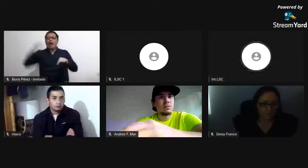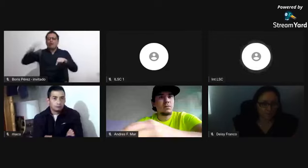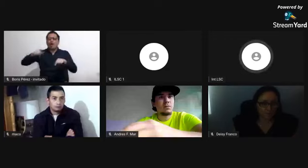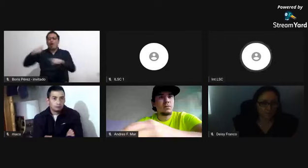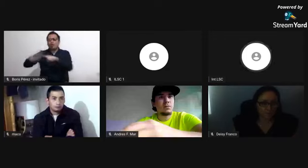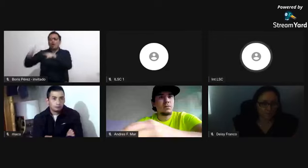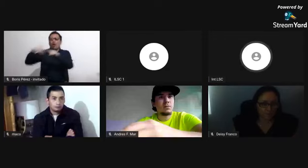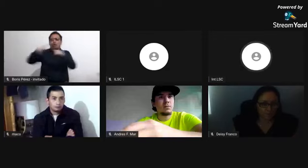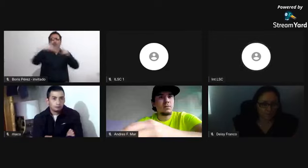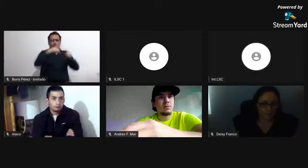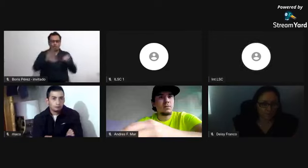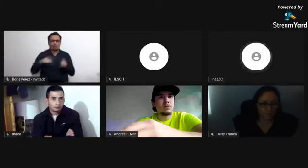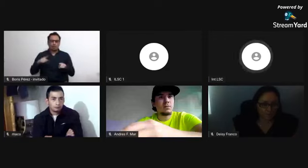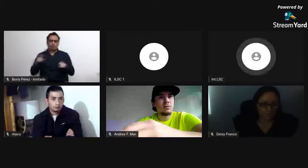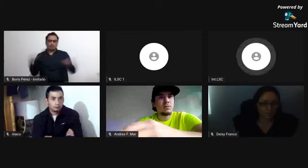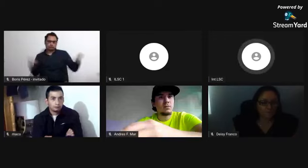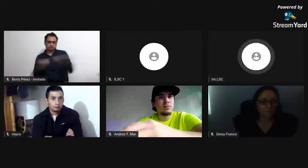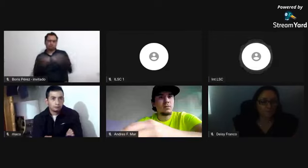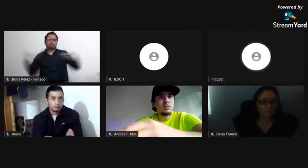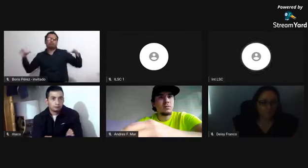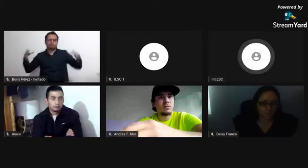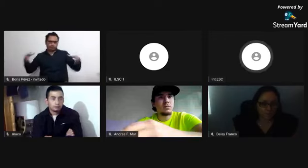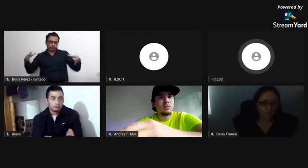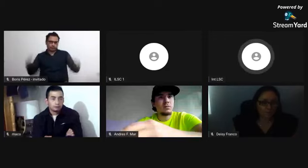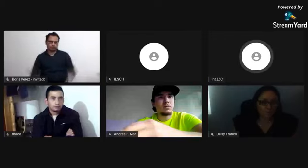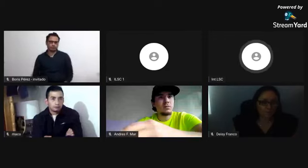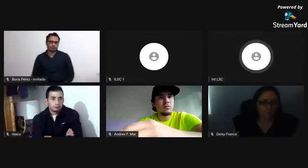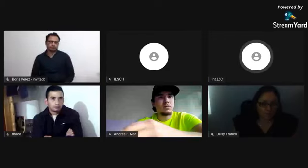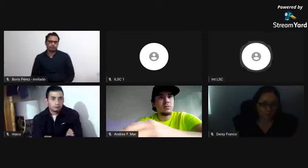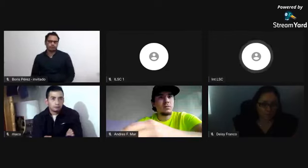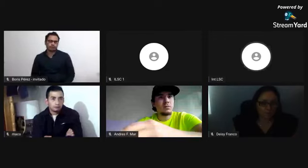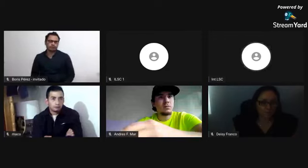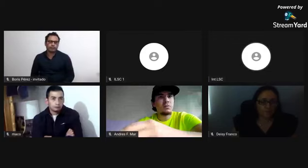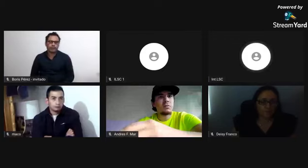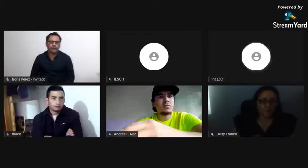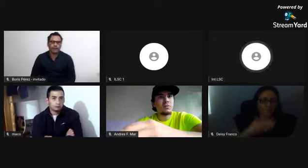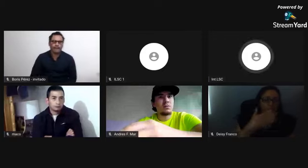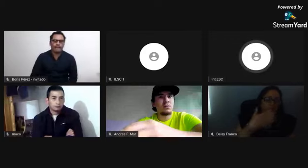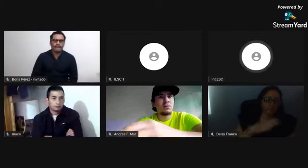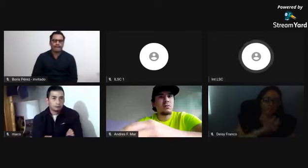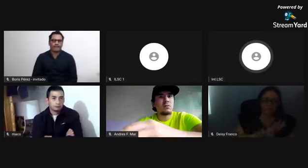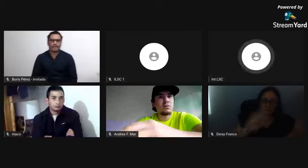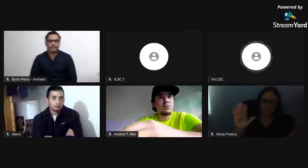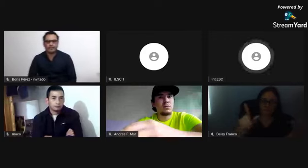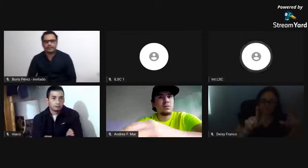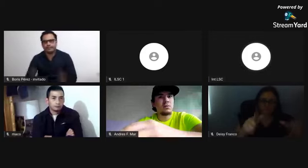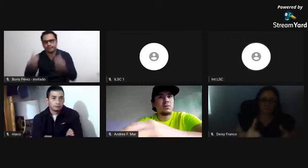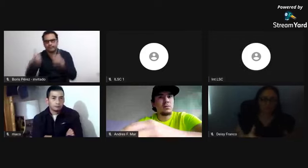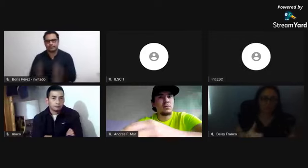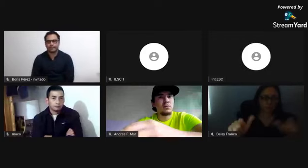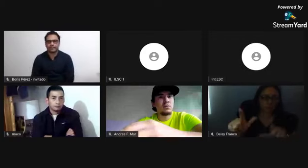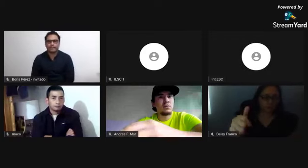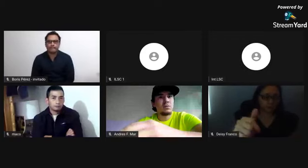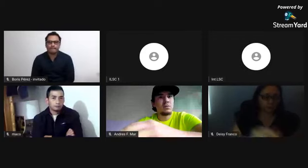su grupo, que en ese momento pues eran las personas sometidas a la esclavitud.